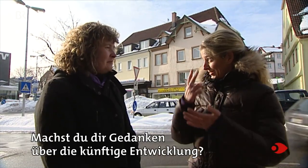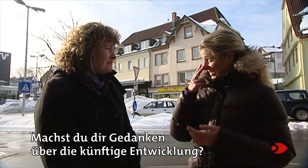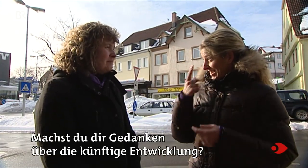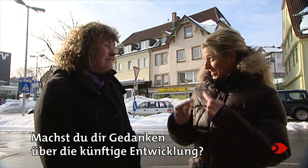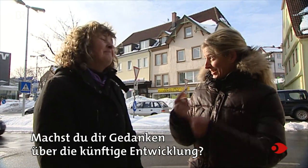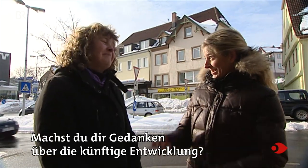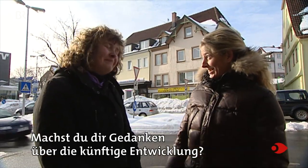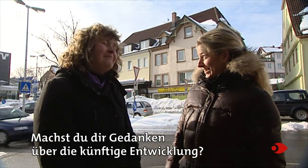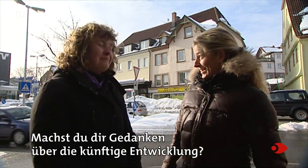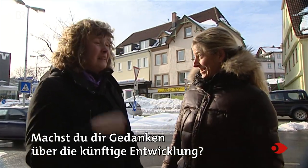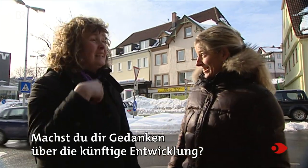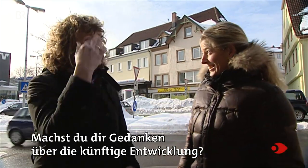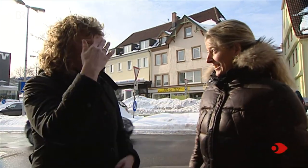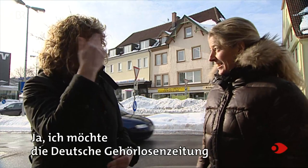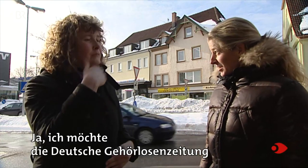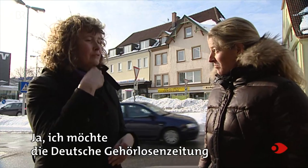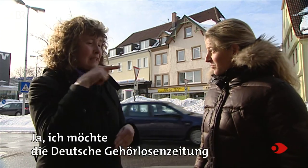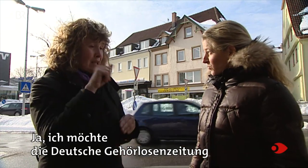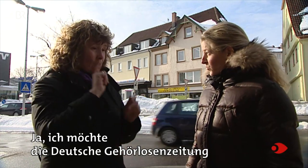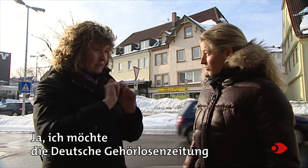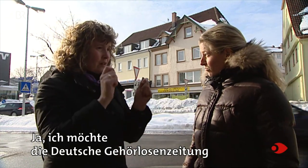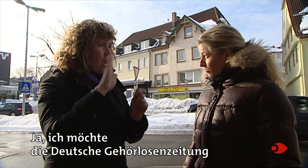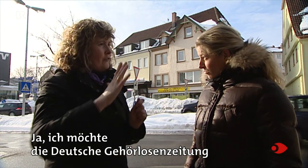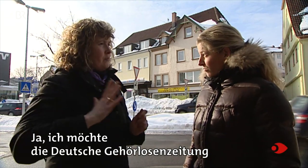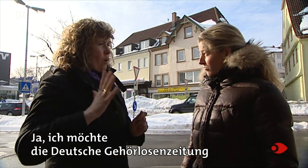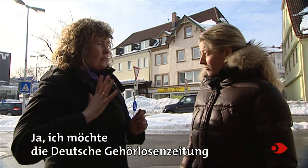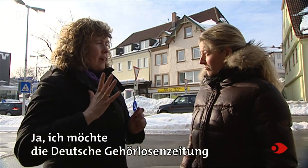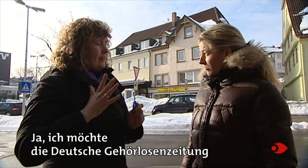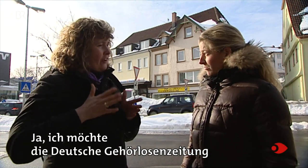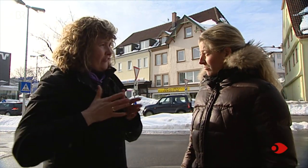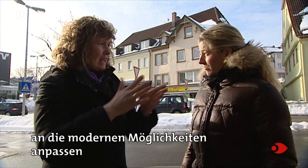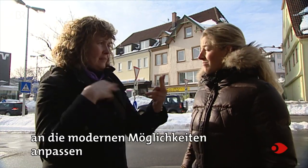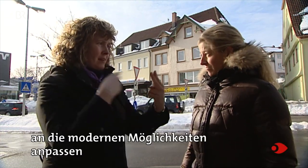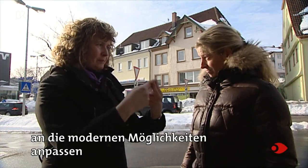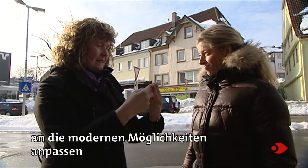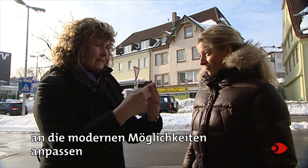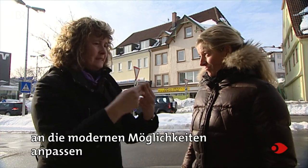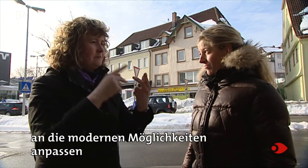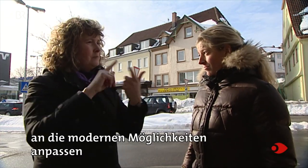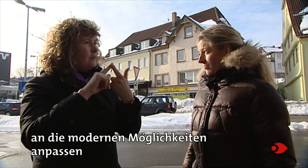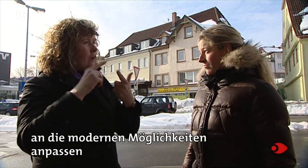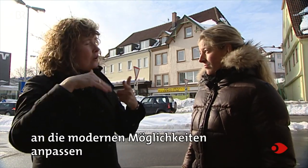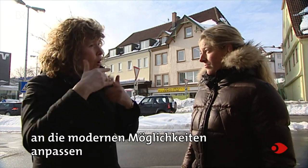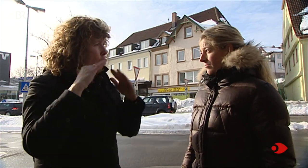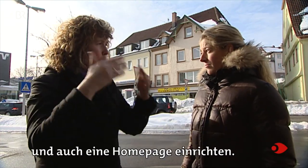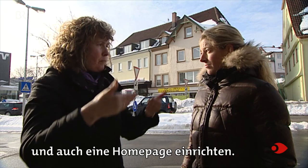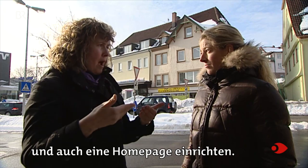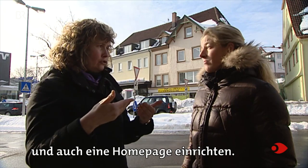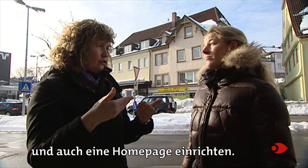über die künftige Entwicklung? Ja, ich möchte die Deutsche Gehörlosenzeitung an die modernen Möglichkeiten anpassen und auch eine